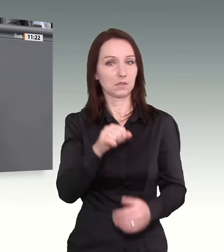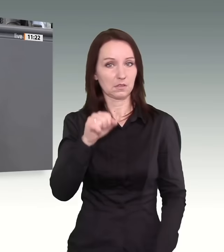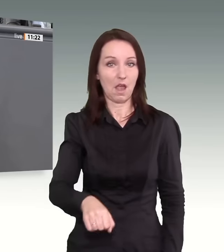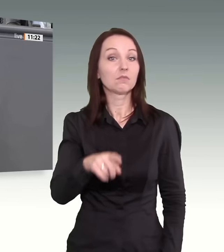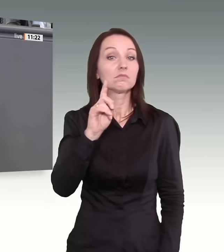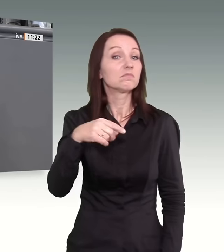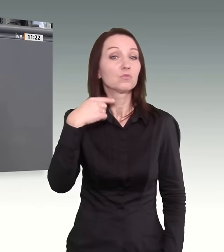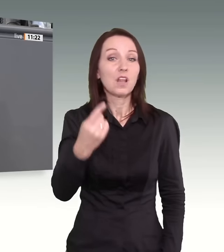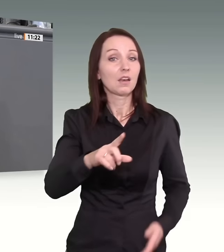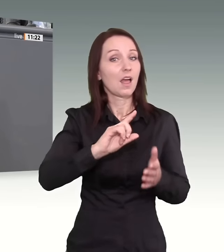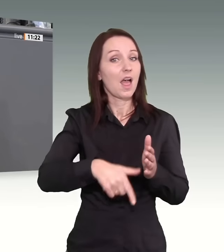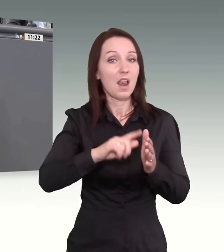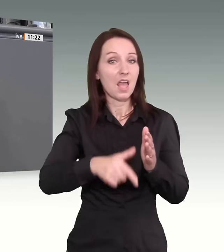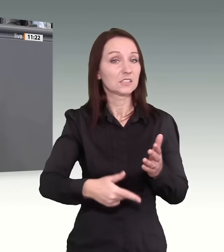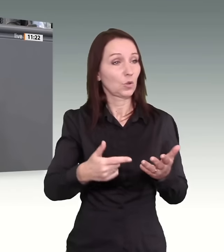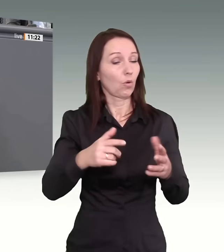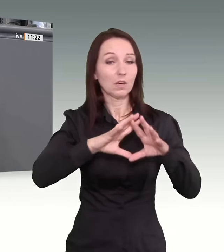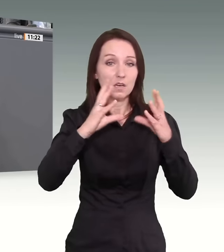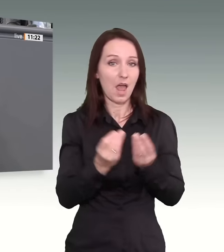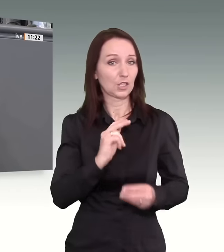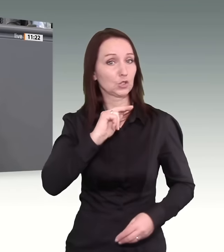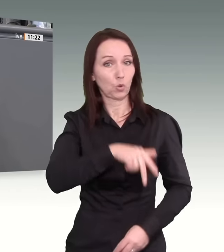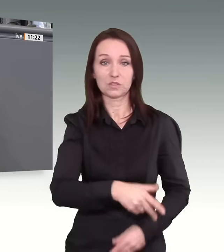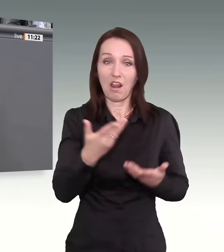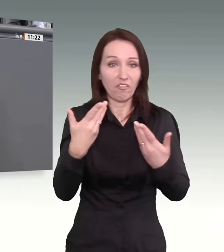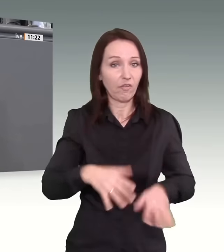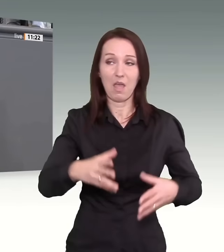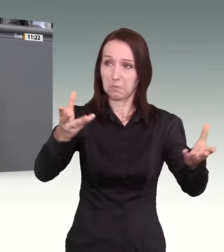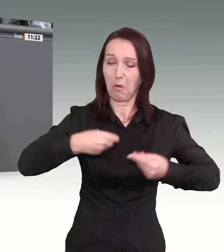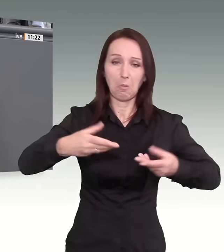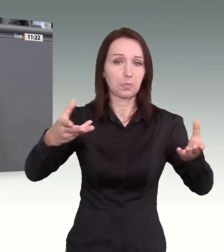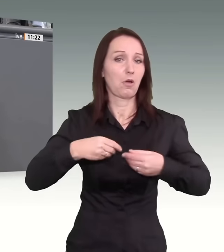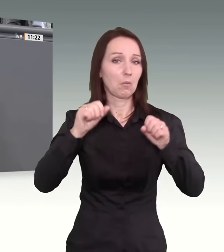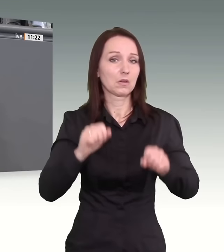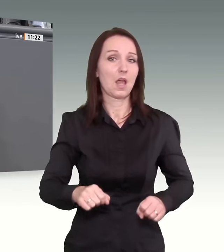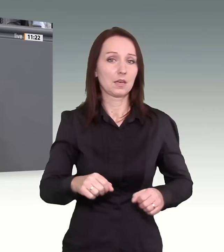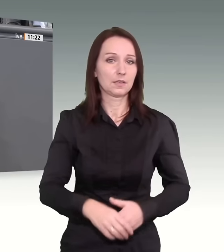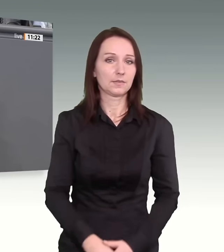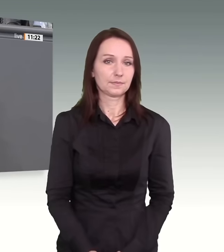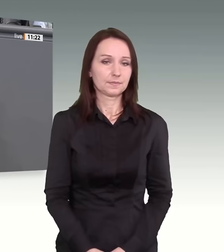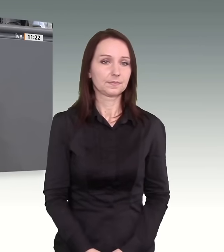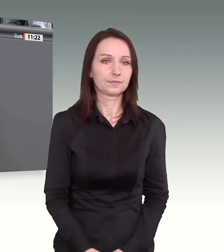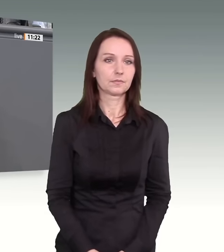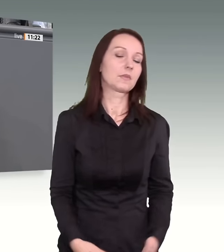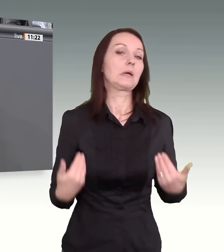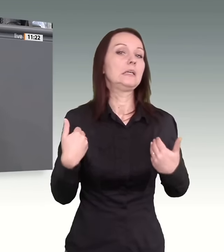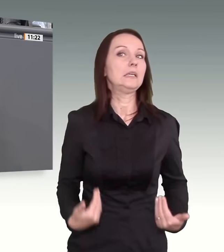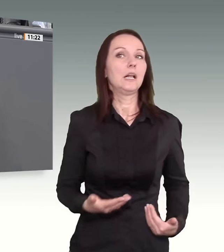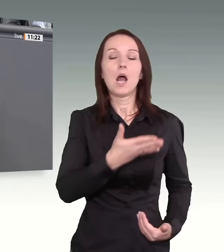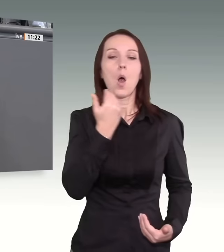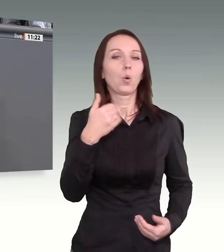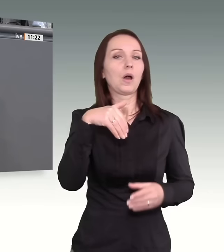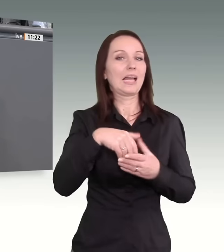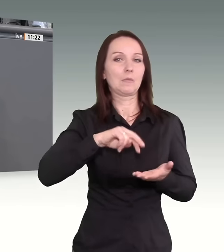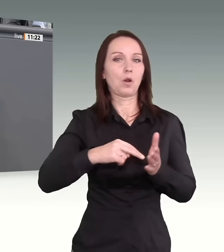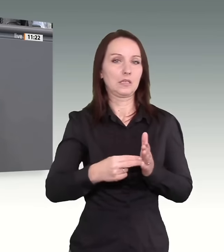Leistungen, die dieses Land bedürftigen, bietet. Und ich persönlich bin jetzt keine Innenpolitikerin. Ich mache